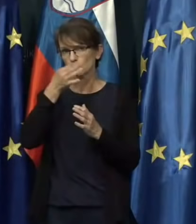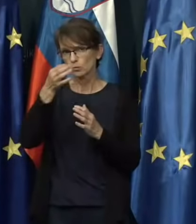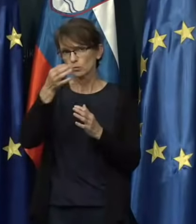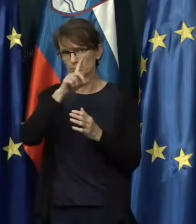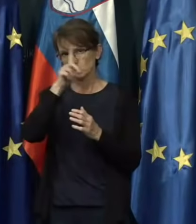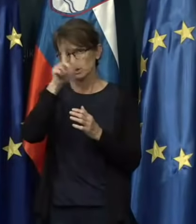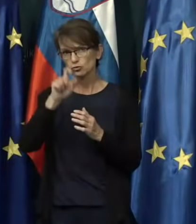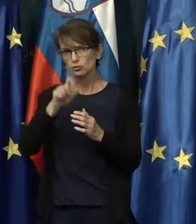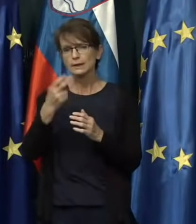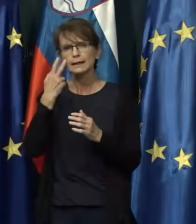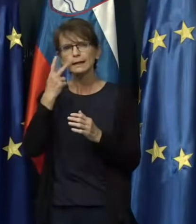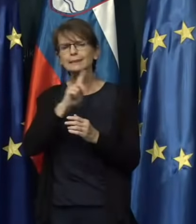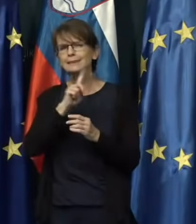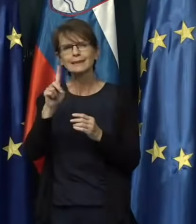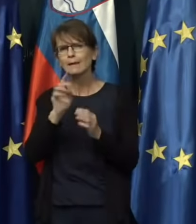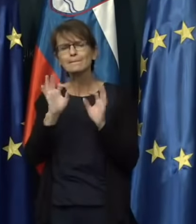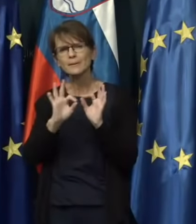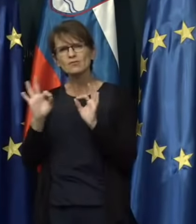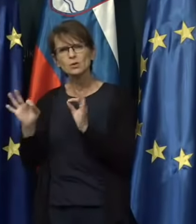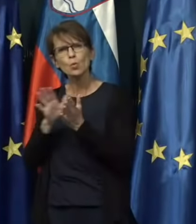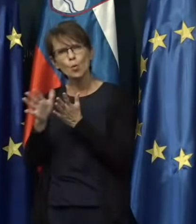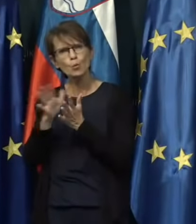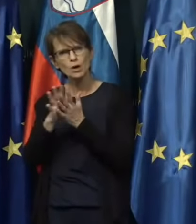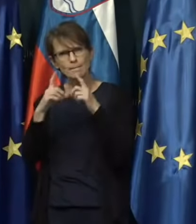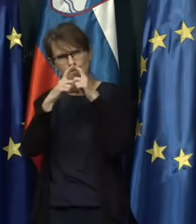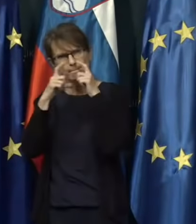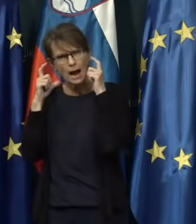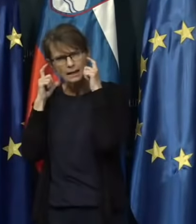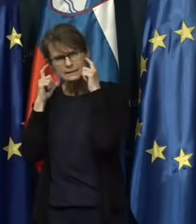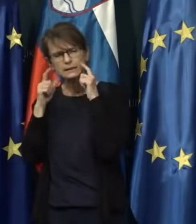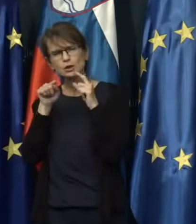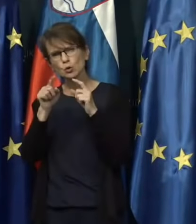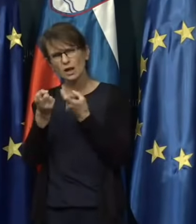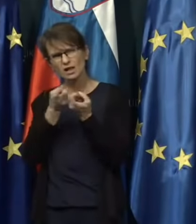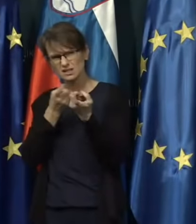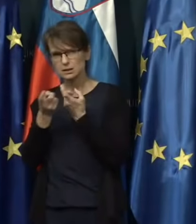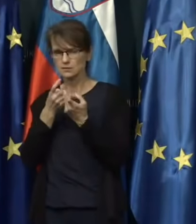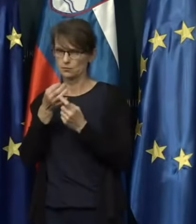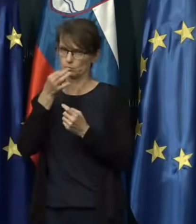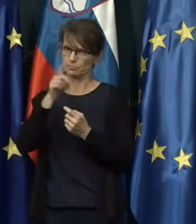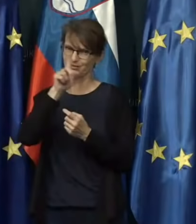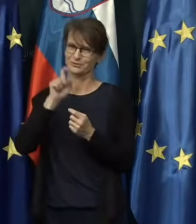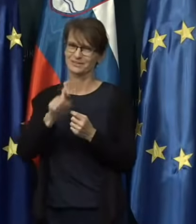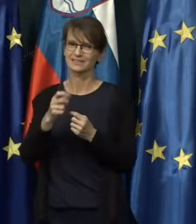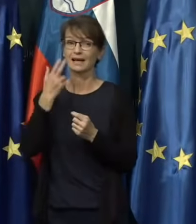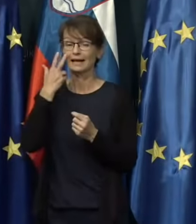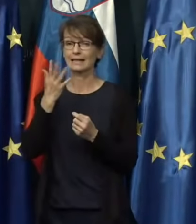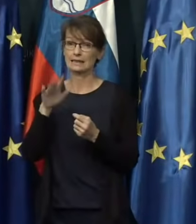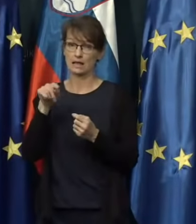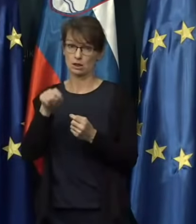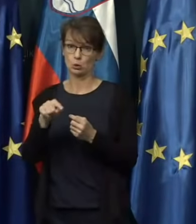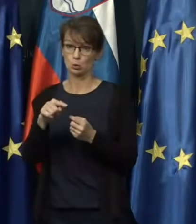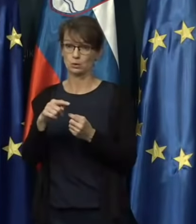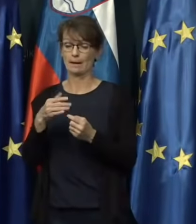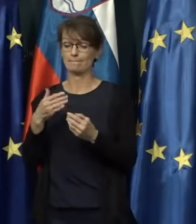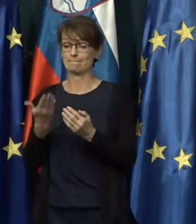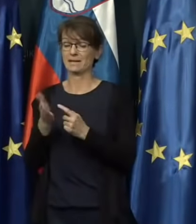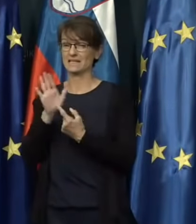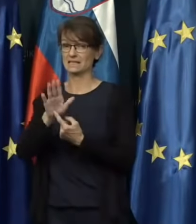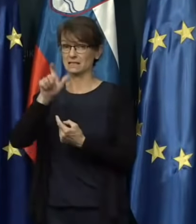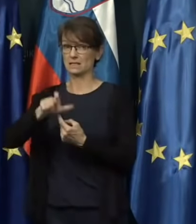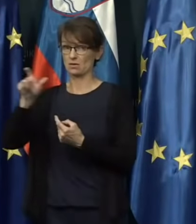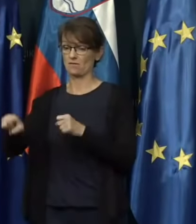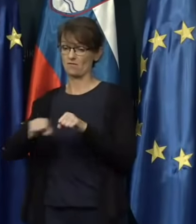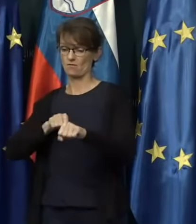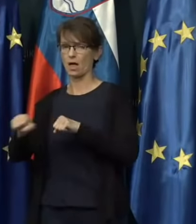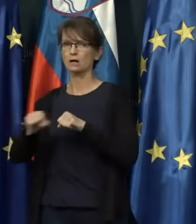nepravilne uporabe mask, pa bom se prečuval imali velj provokativnega postavu. Glede na to, da so predstavniki vlade pa do drugej